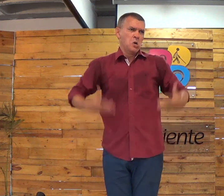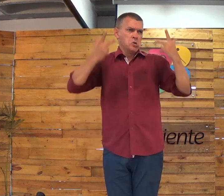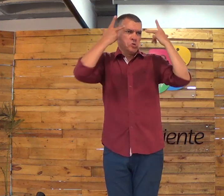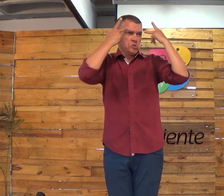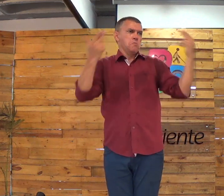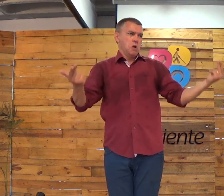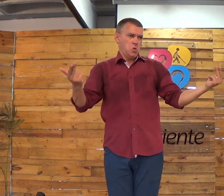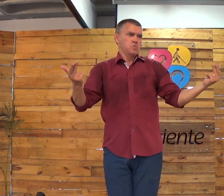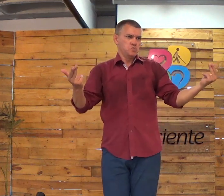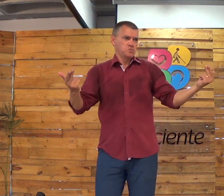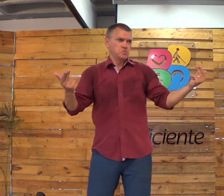Ok.